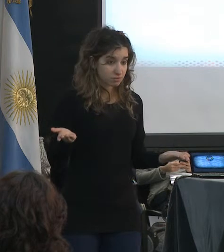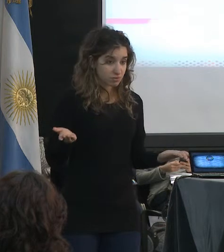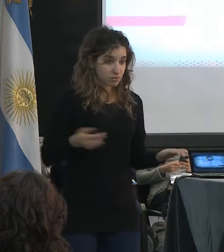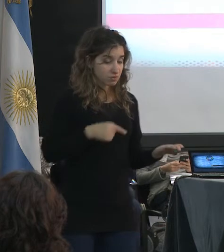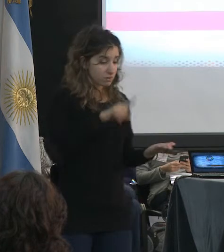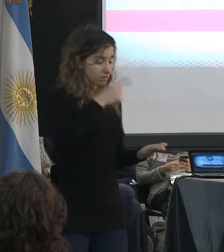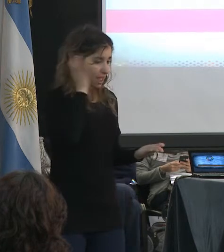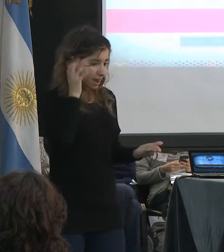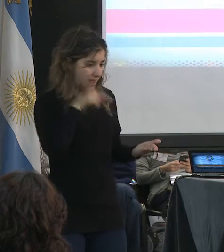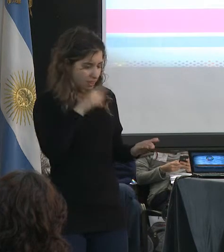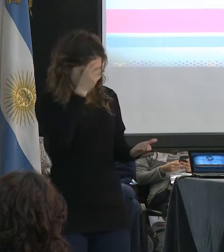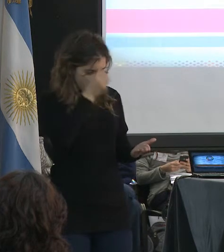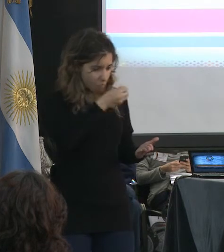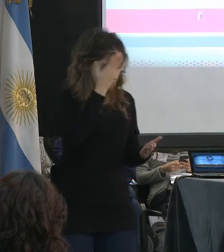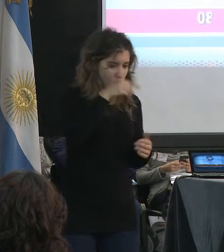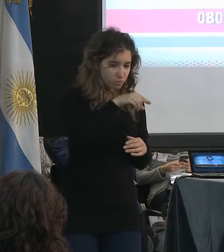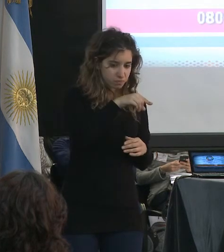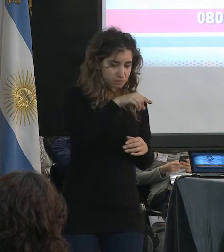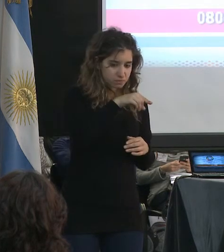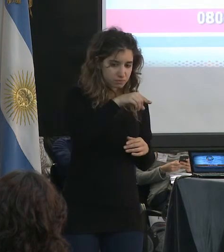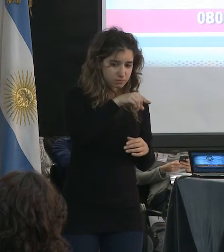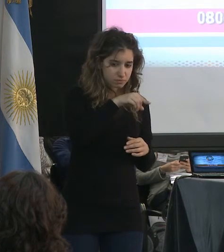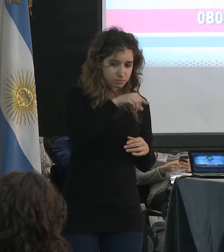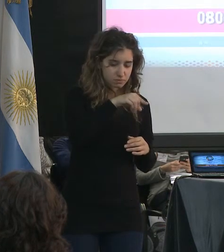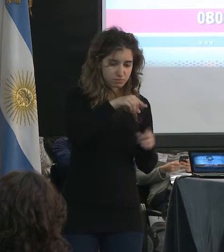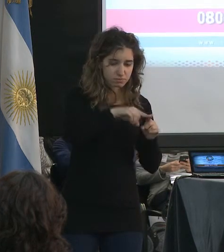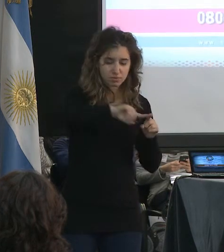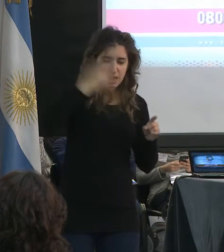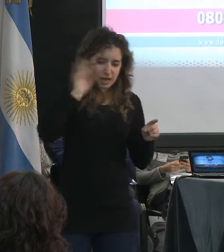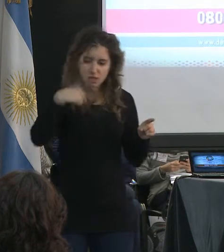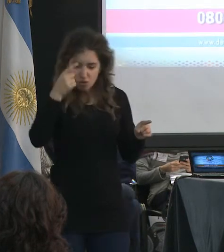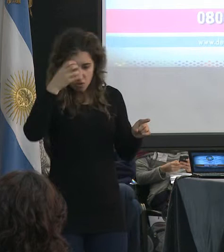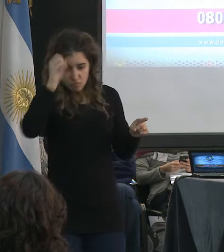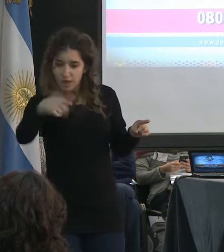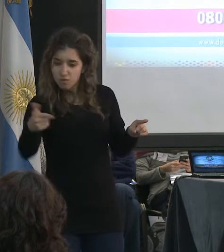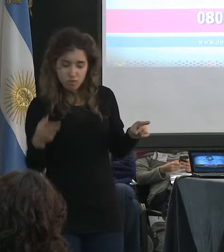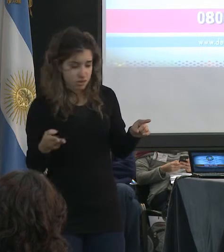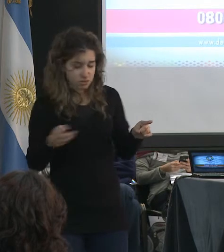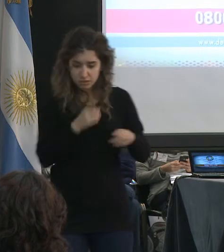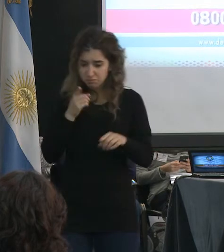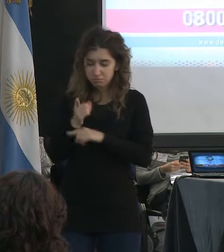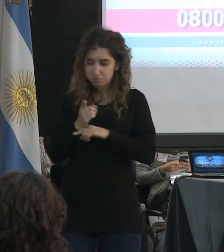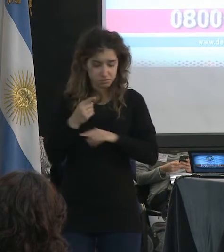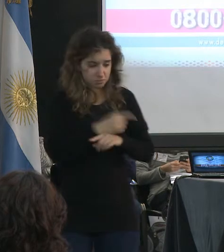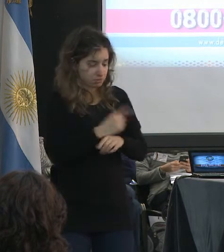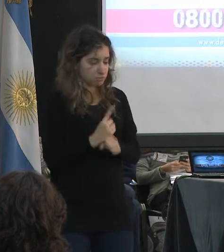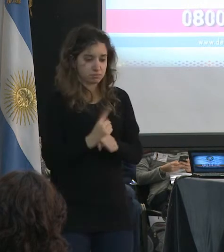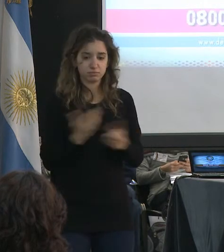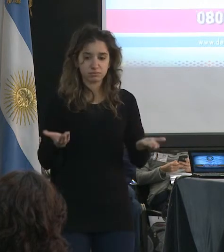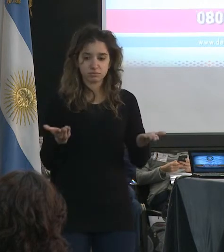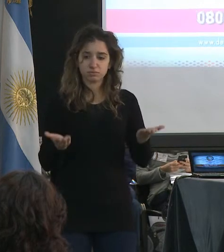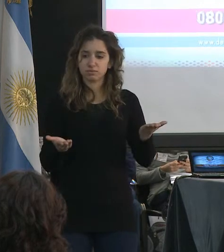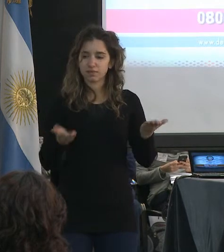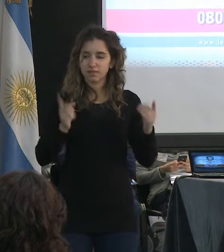legales en contra de trabajando en contra de una ilegalidad y para colmo de males hay una